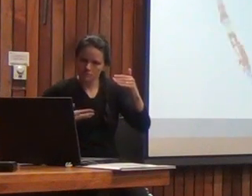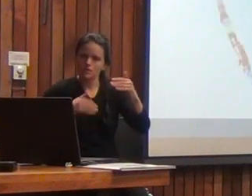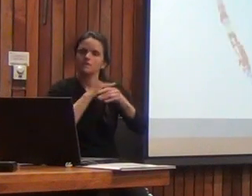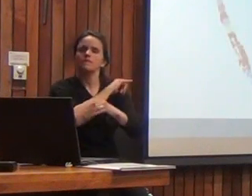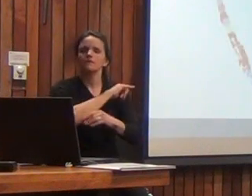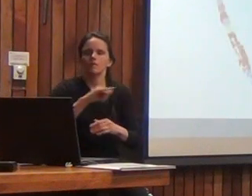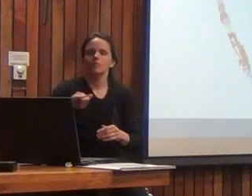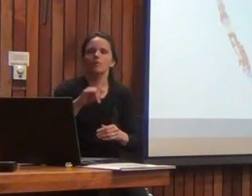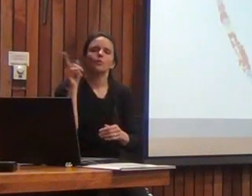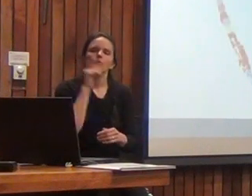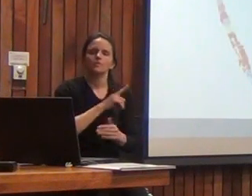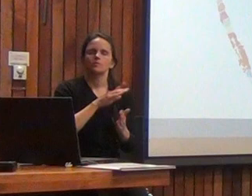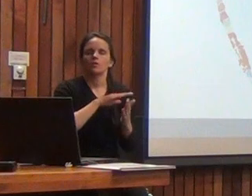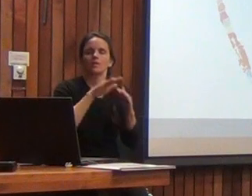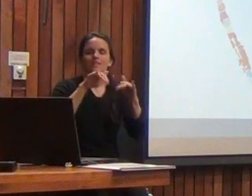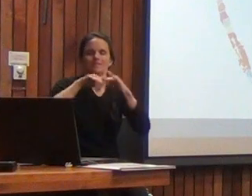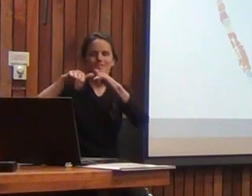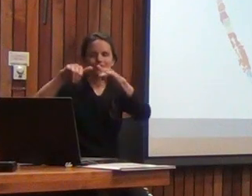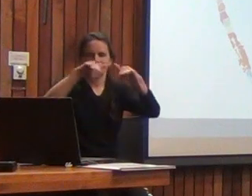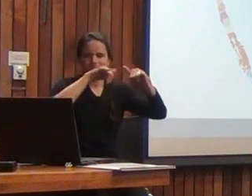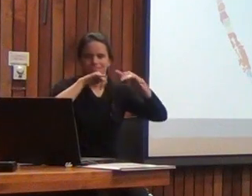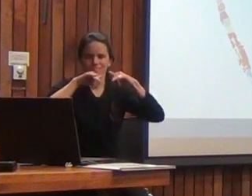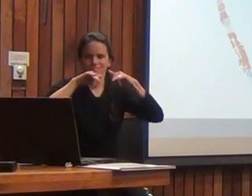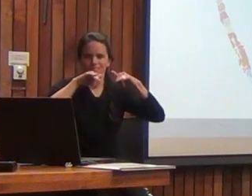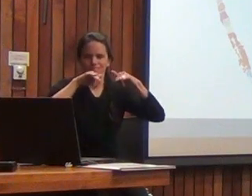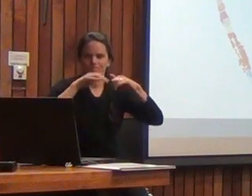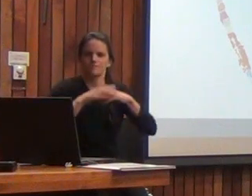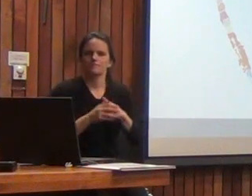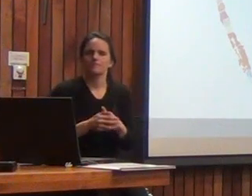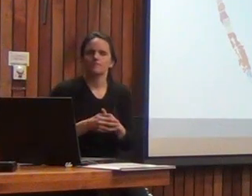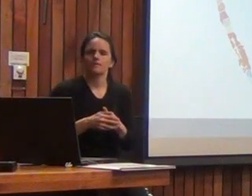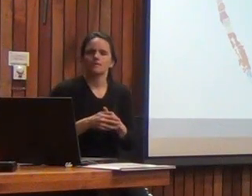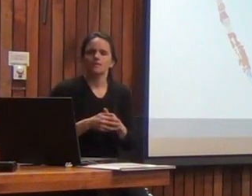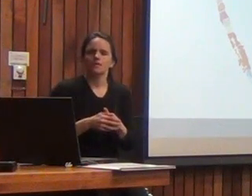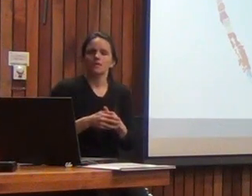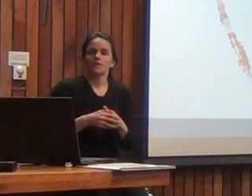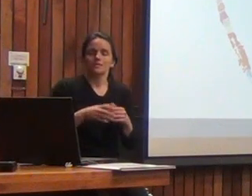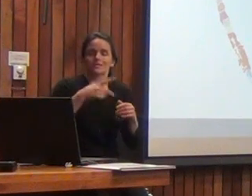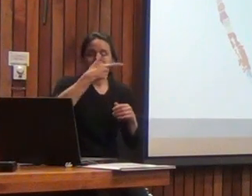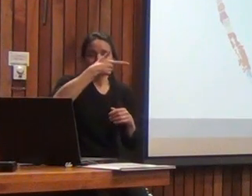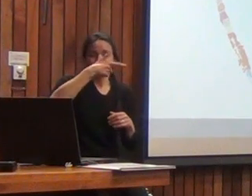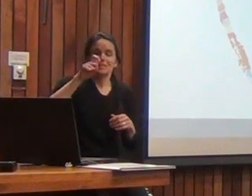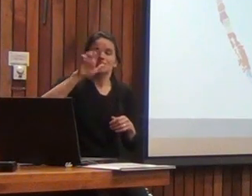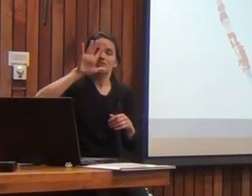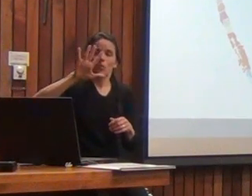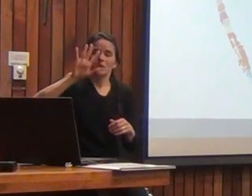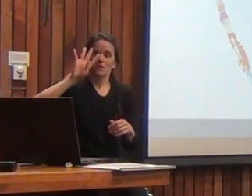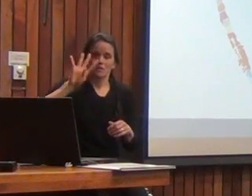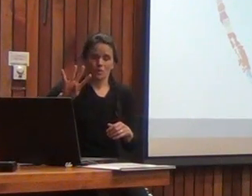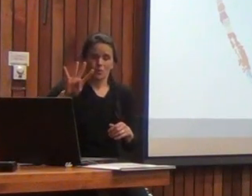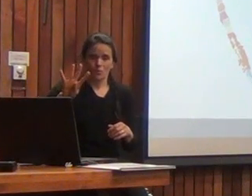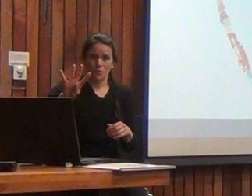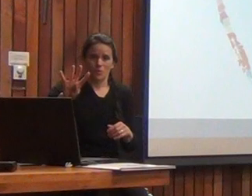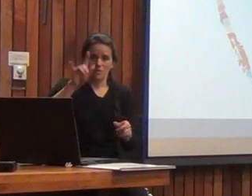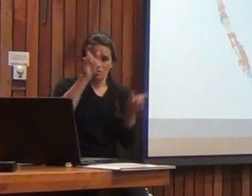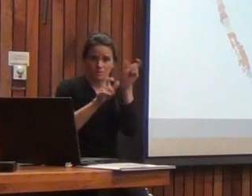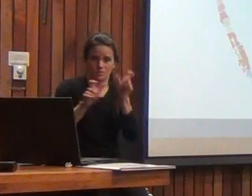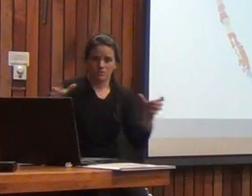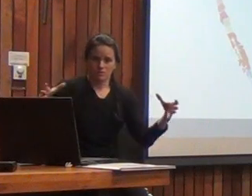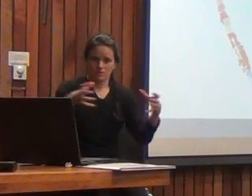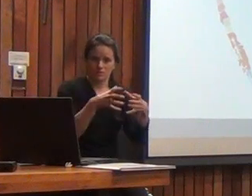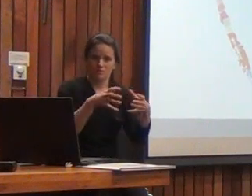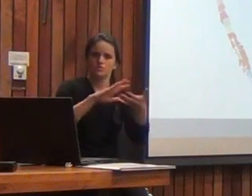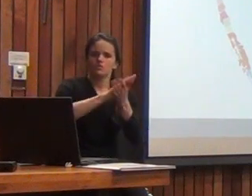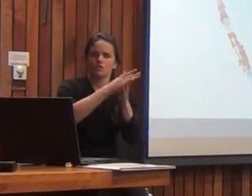la escandalización en que estuvimos aplicando a una muestra de 754 sujetos la